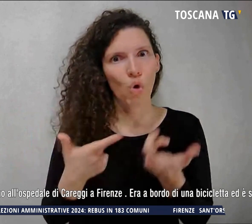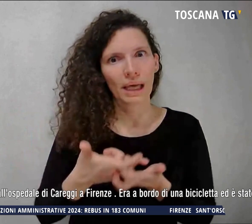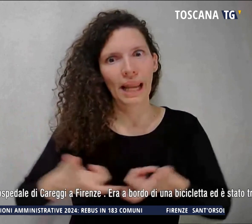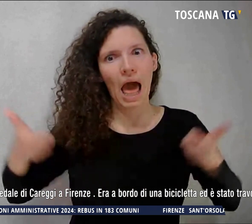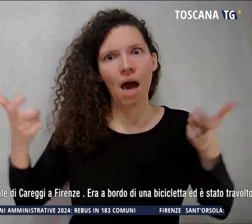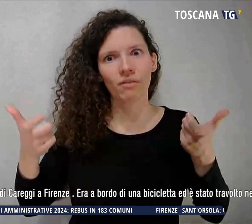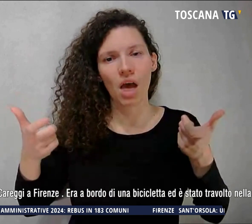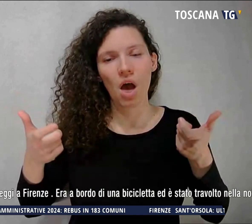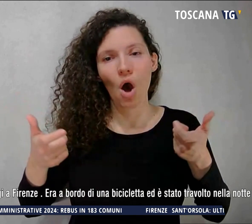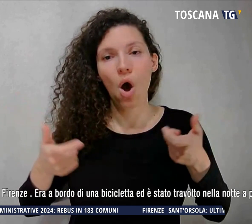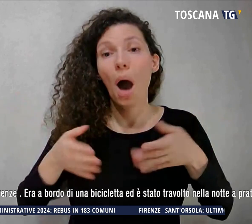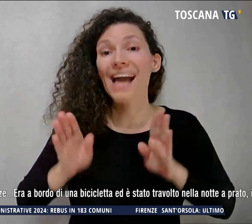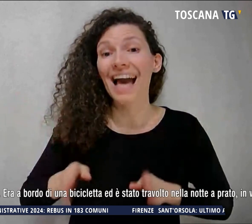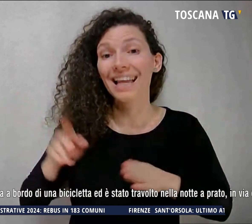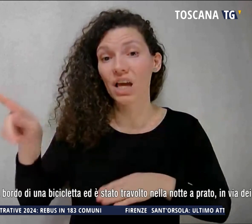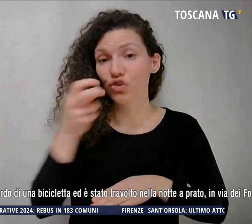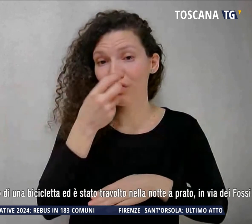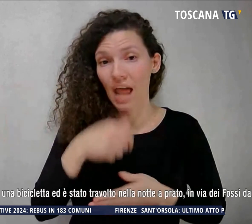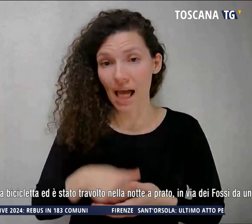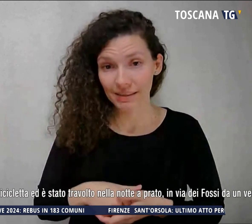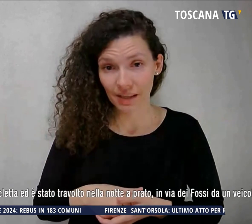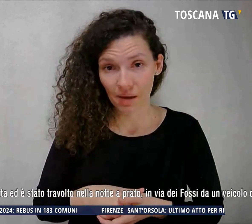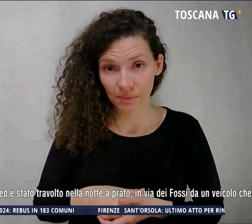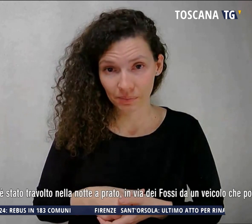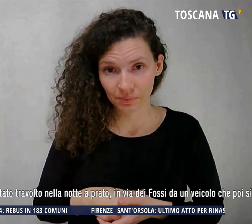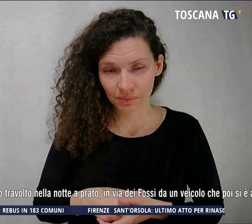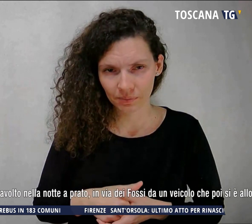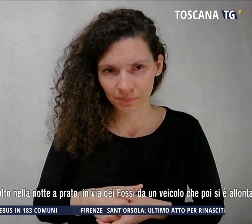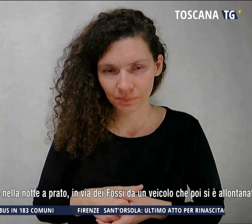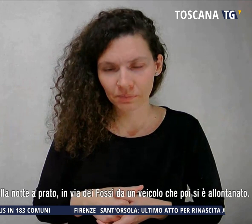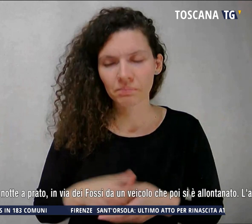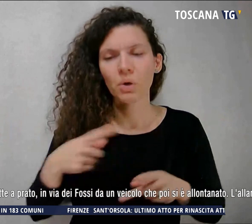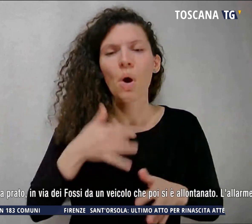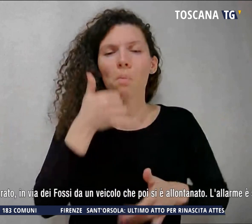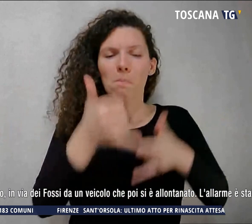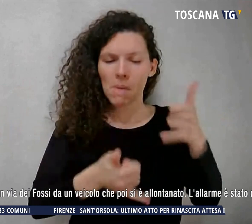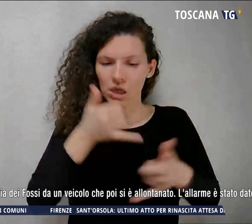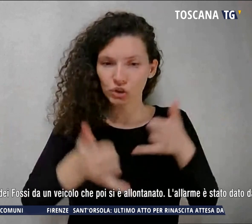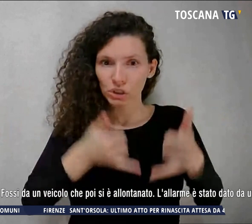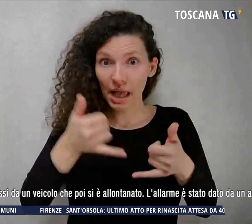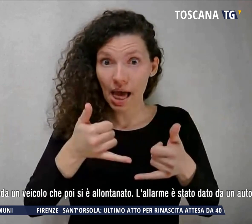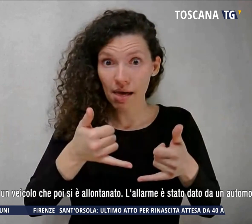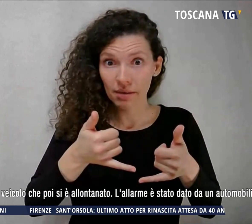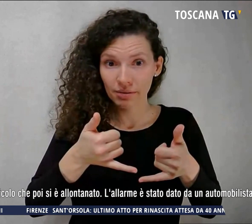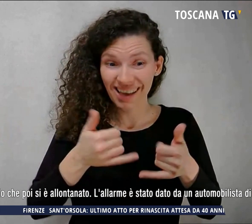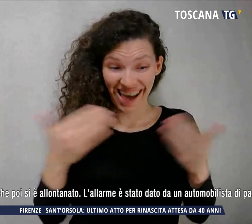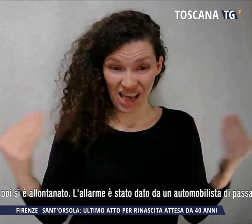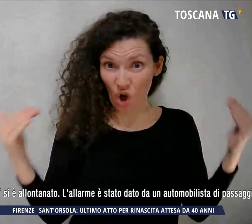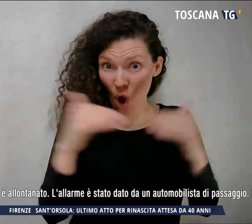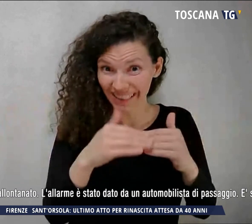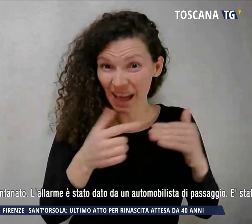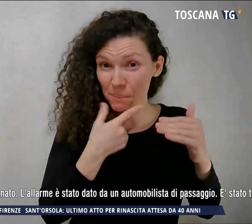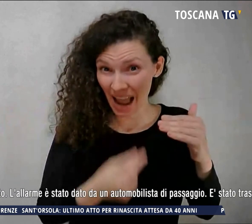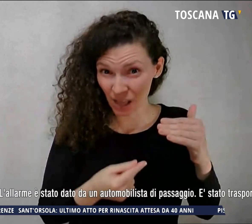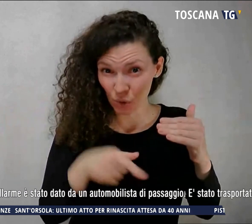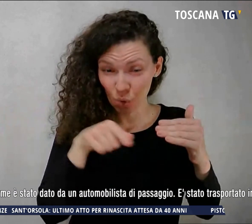Era a bordo di una bicicletta ed è stato travolto nella notte a Prato in via